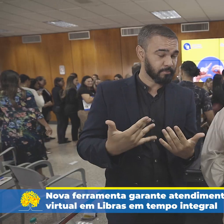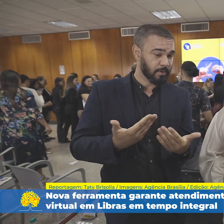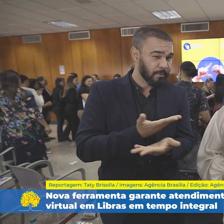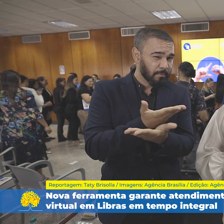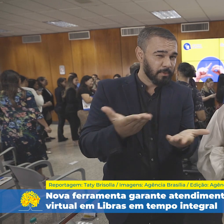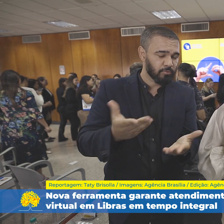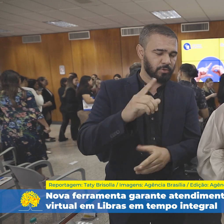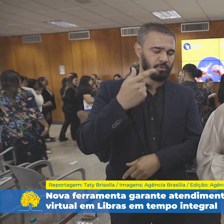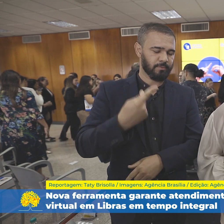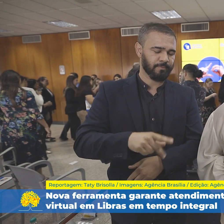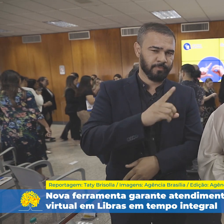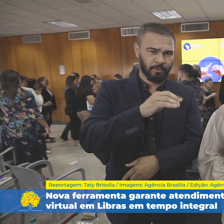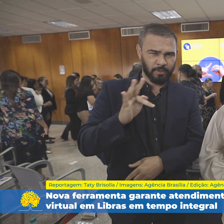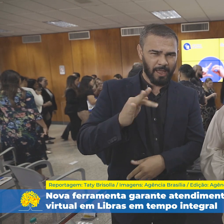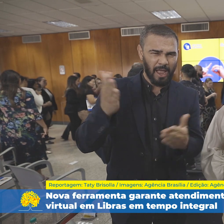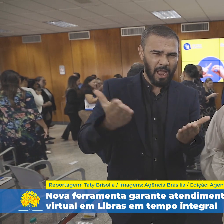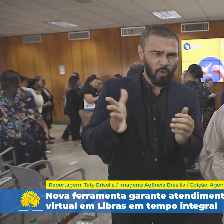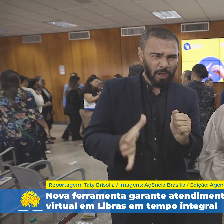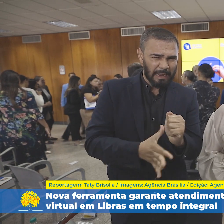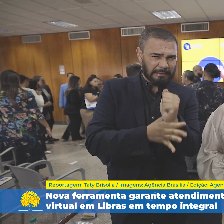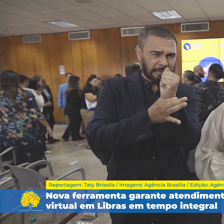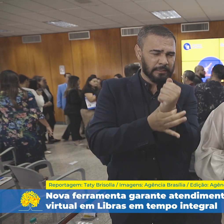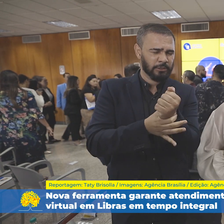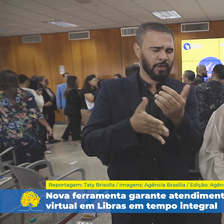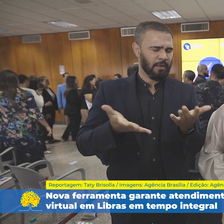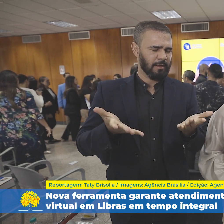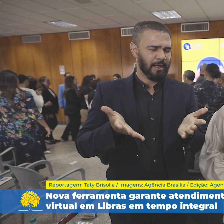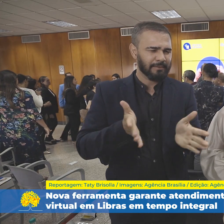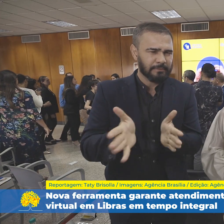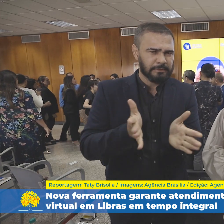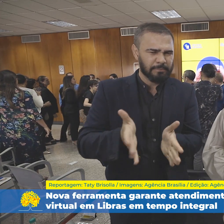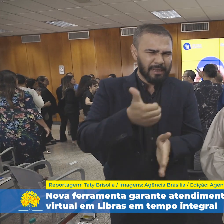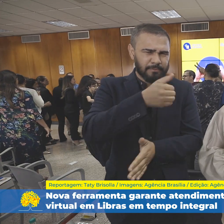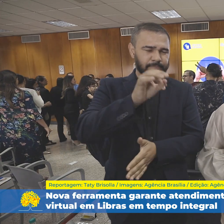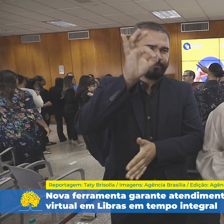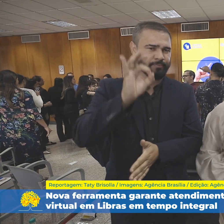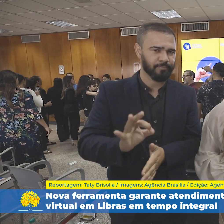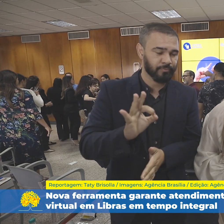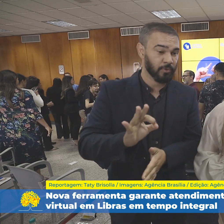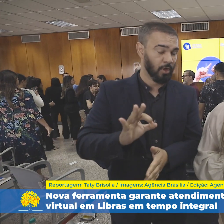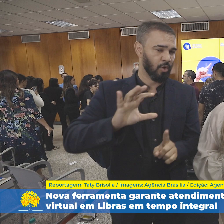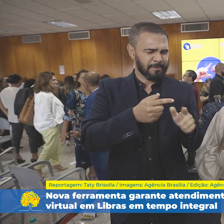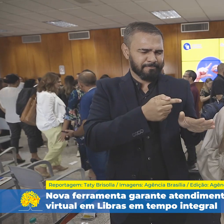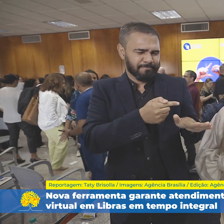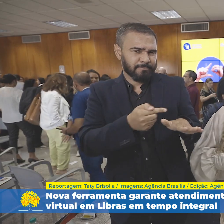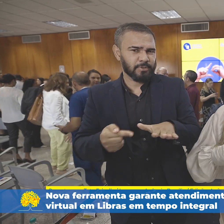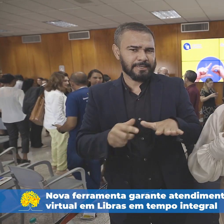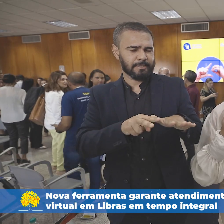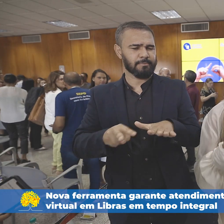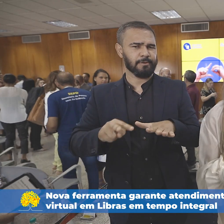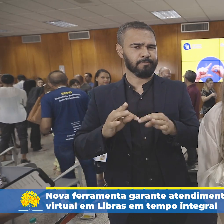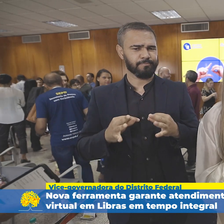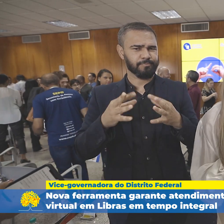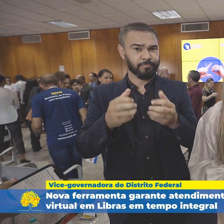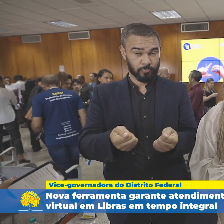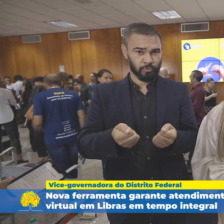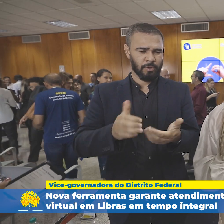Isso é a garantia da acessibilidade de 100% da nossa comunidade surda. Essa tradução simultânea irá